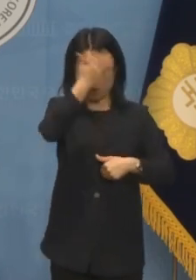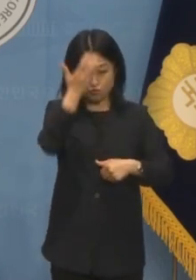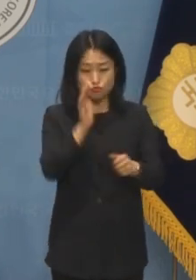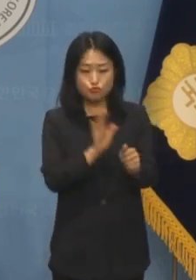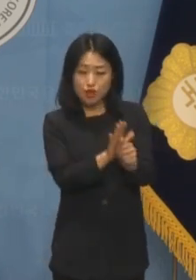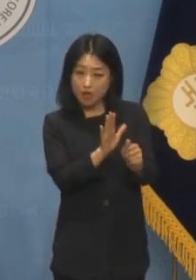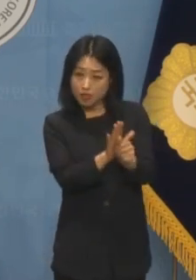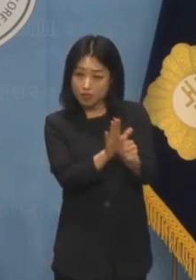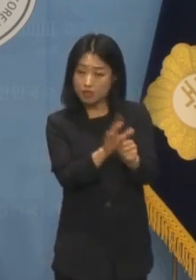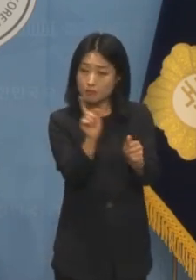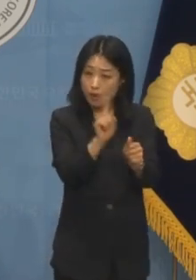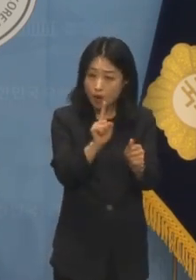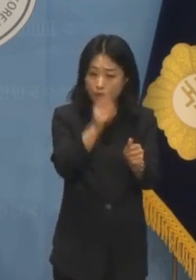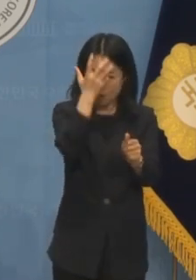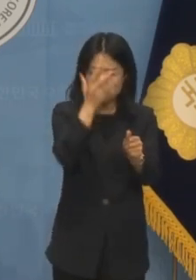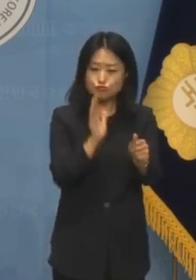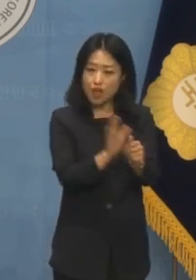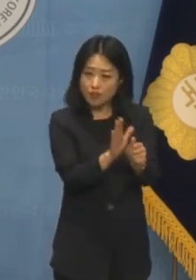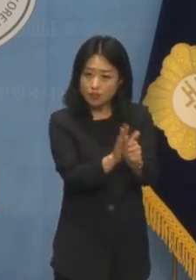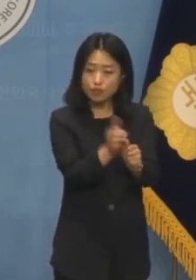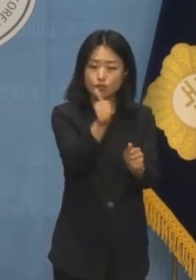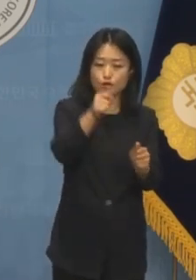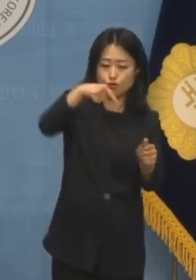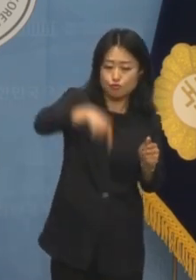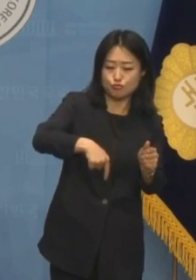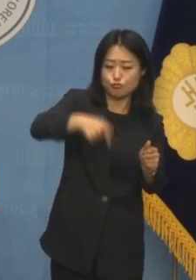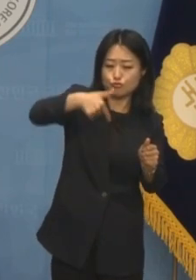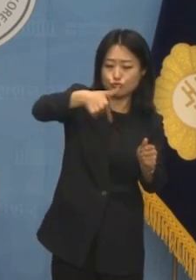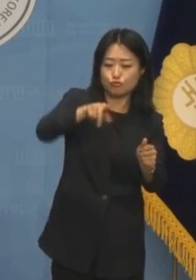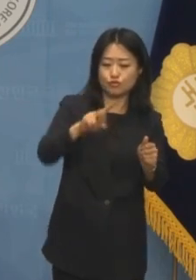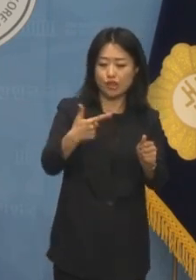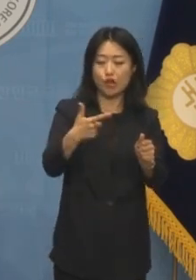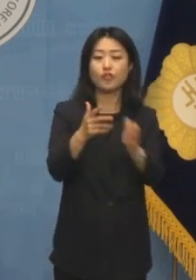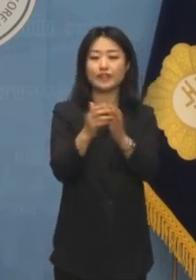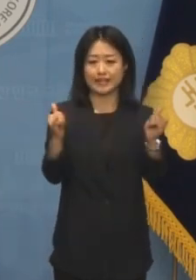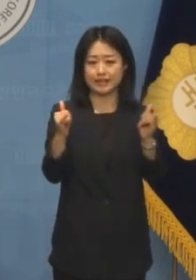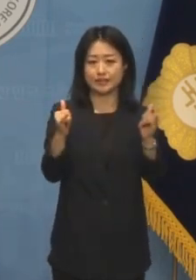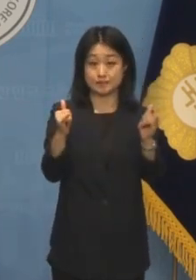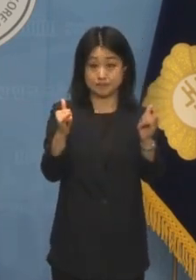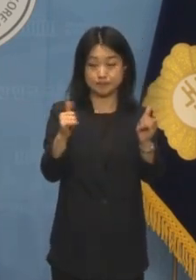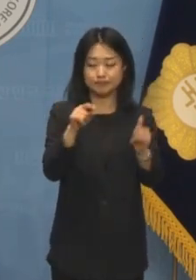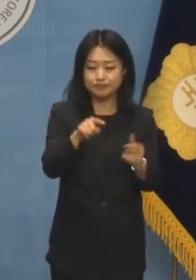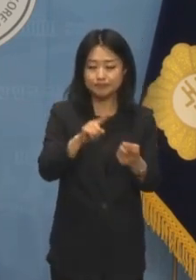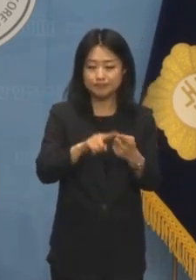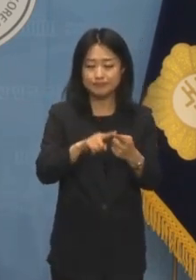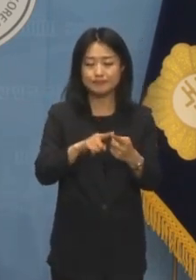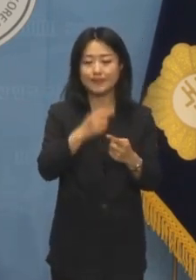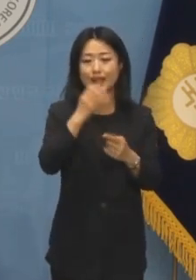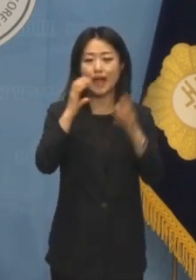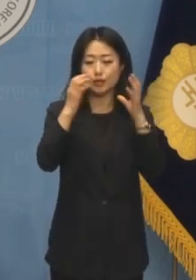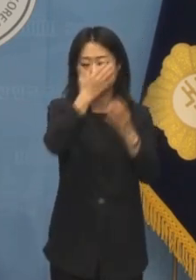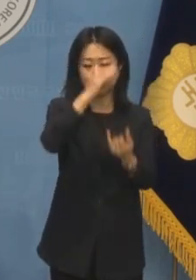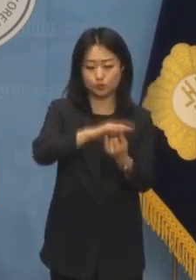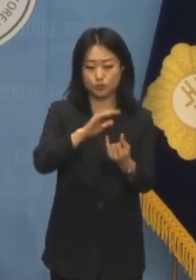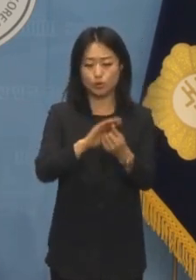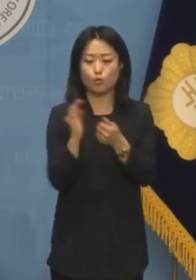아동·청소년이 느려야 할 최소한의 권리를 우리 공동체가 보장해줘야만 합니다.